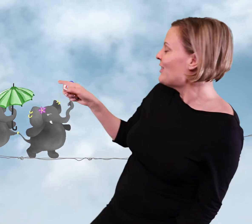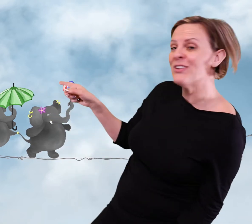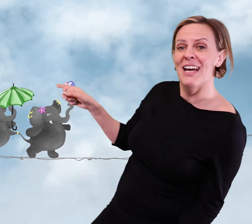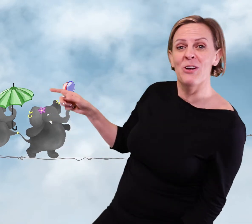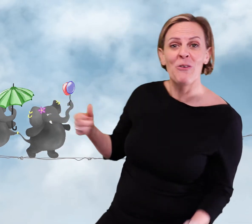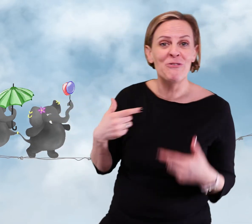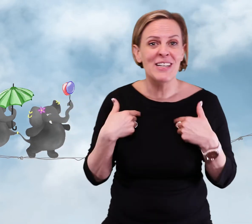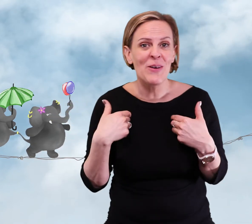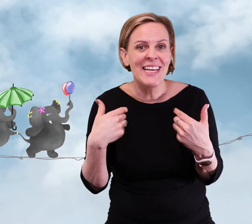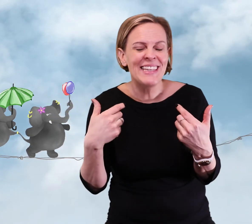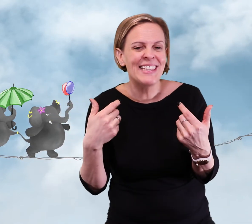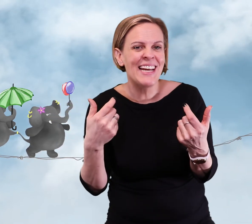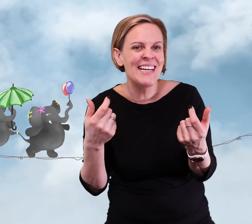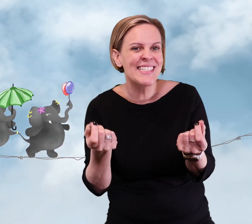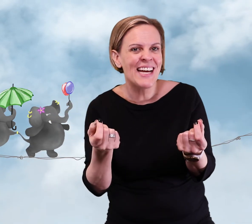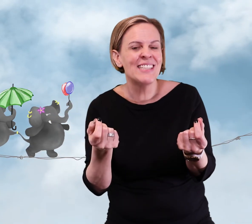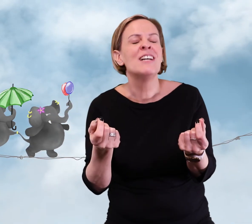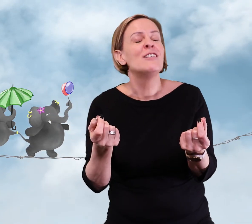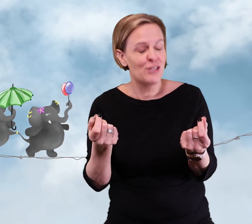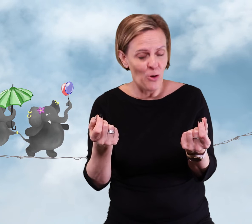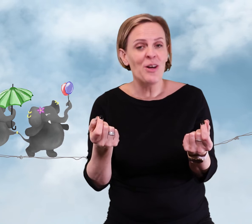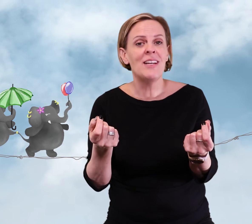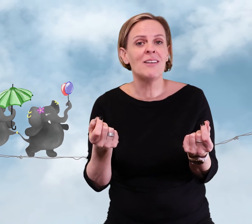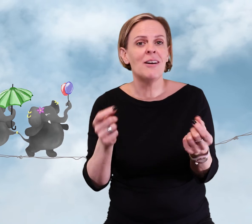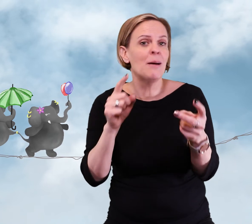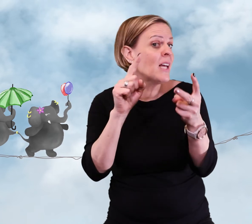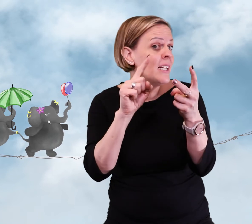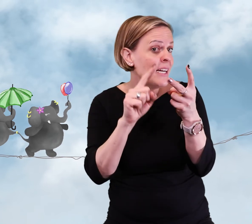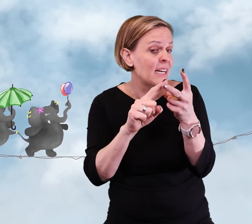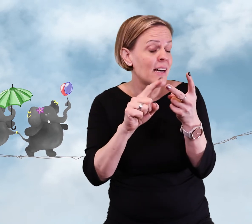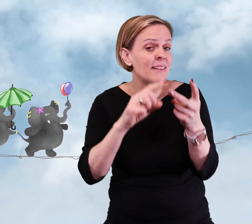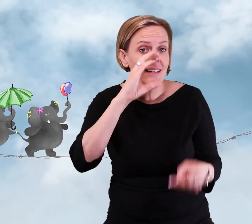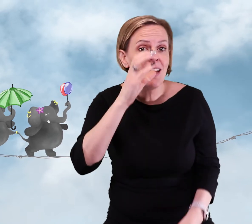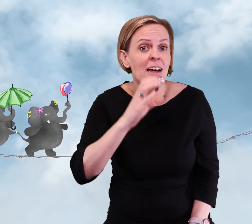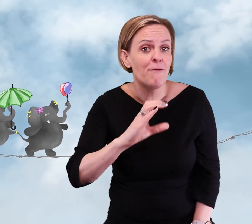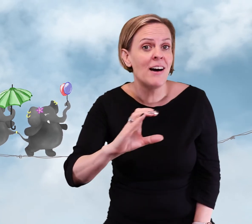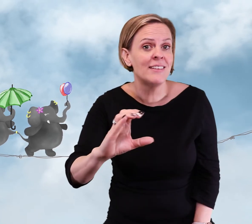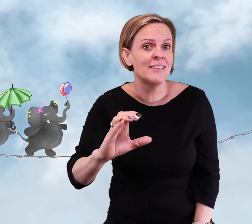tyckte de var så intressant Så de gick och hämtade en annan elefant